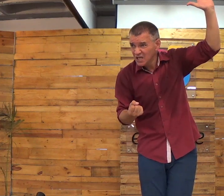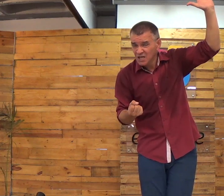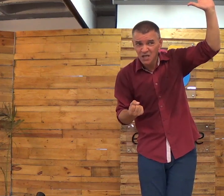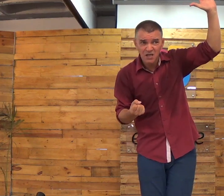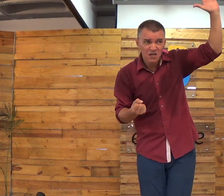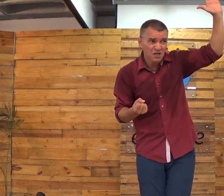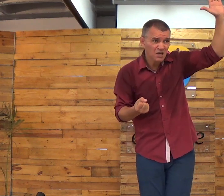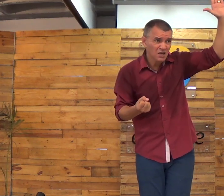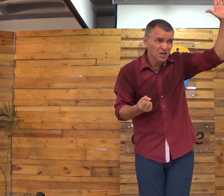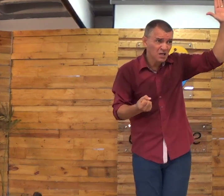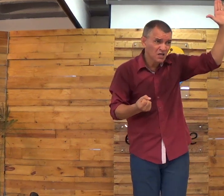Você tem essa vontade?